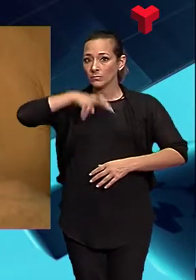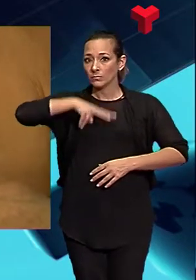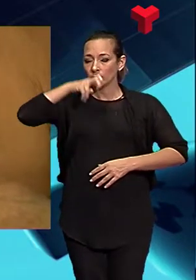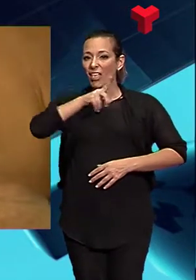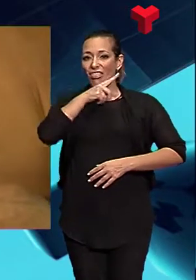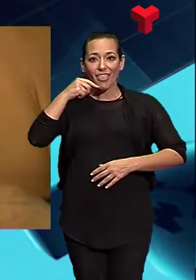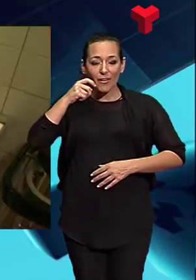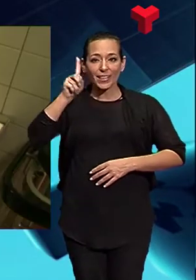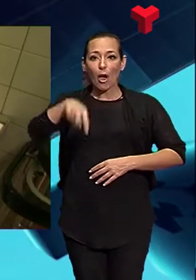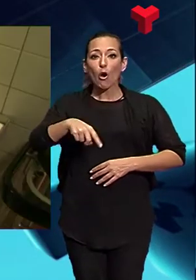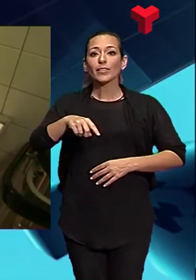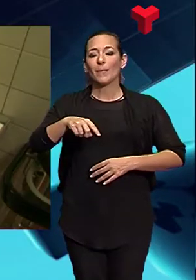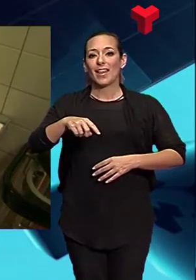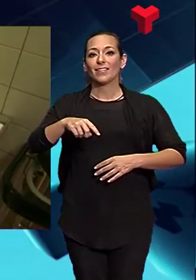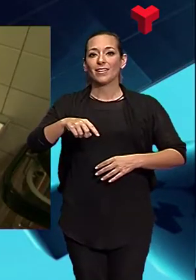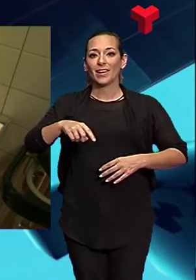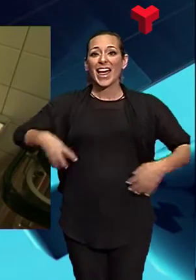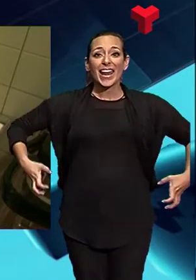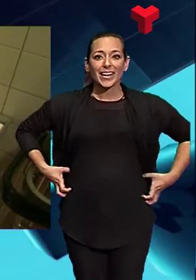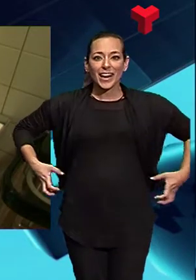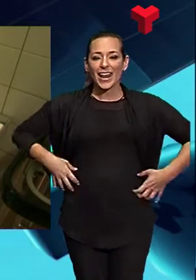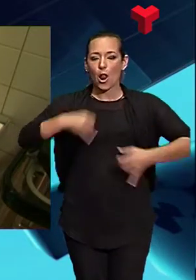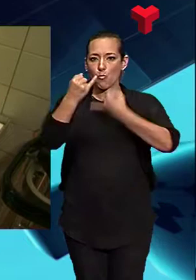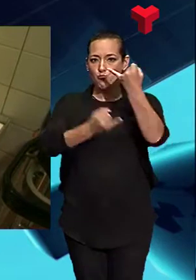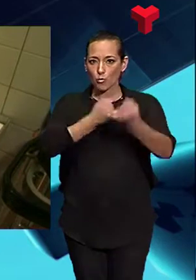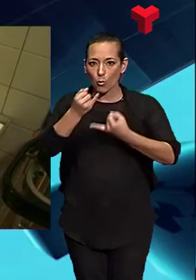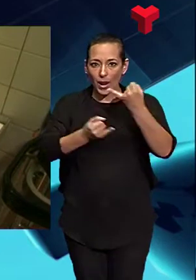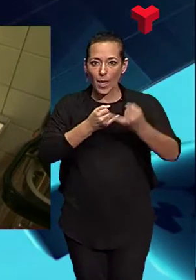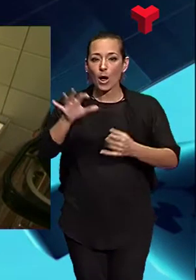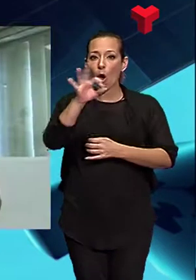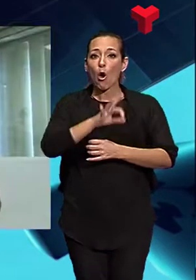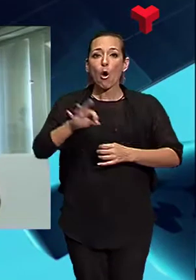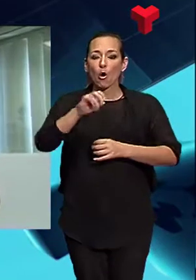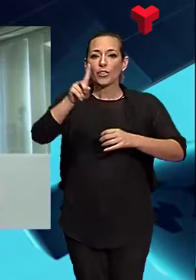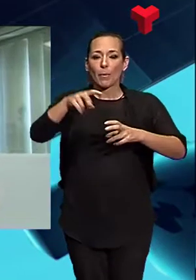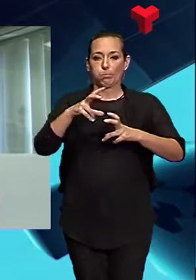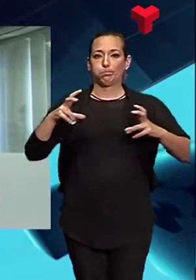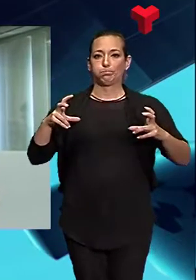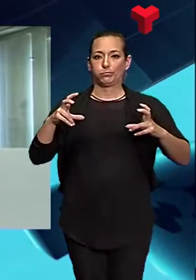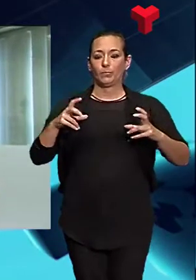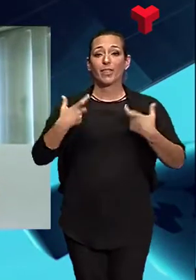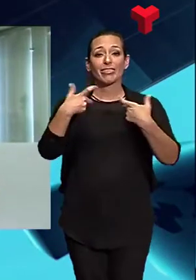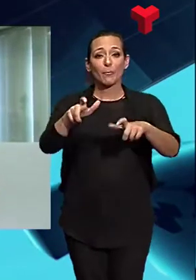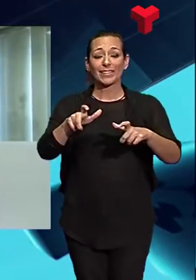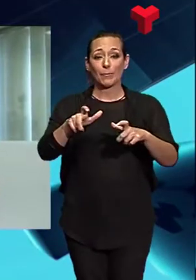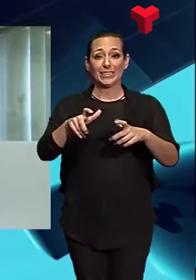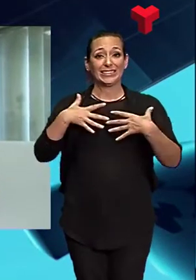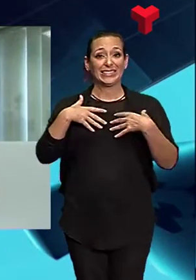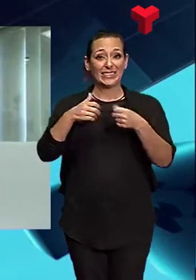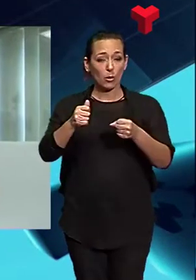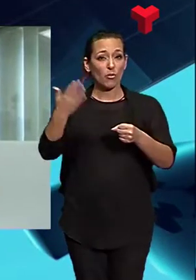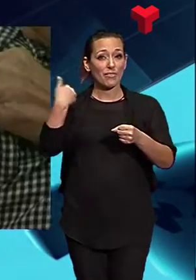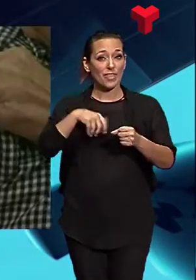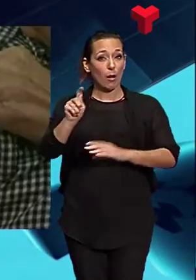diabetis, insuficiència renal, immunodeprimits o persones obeses. El Departament de Salut ha adquirit gairebé 1